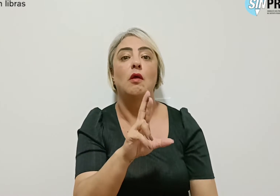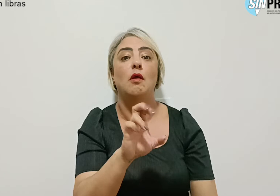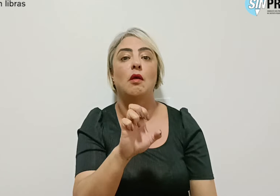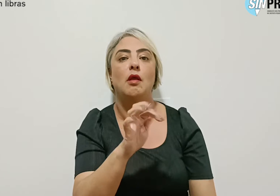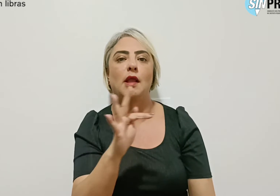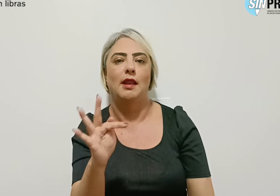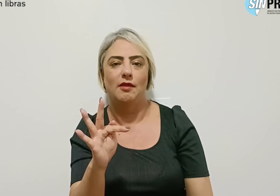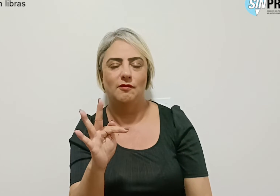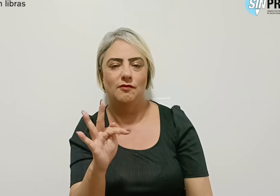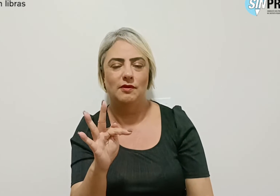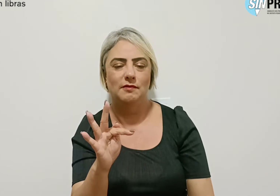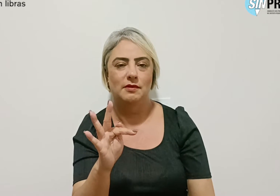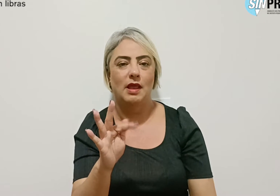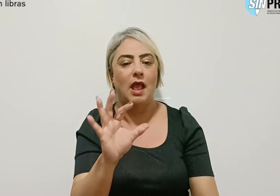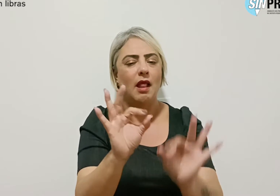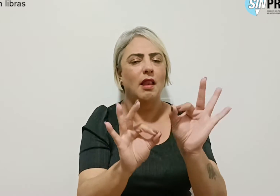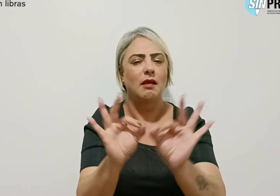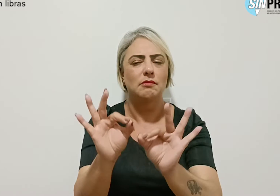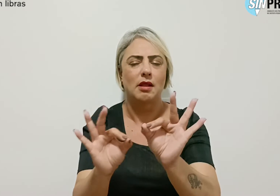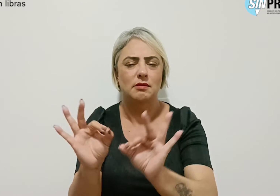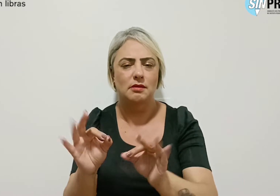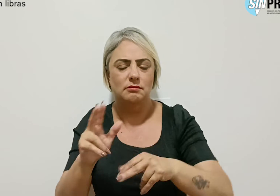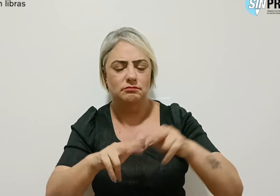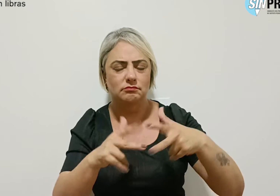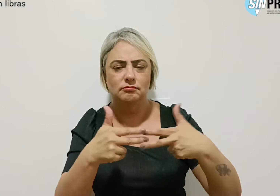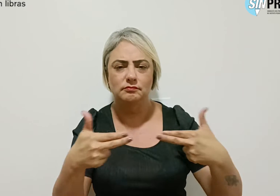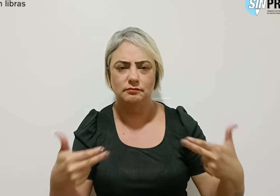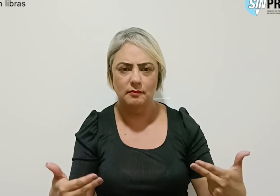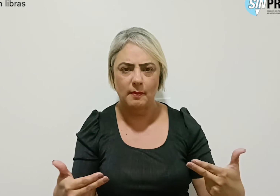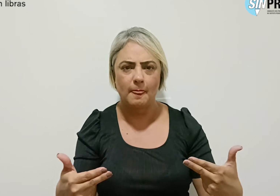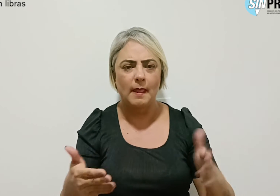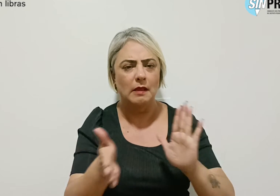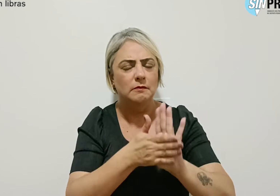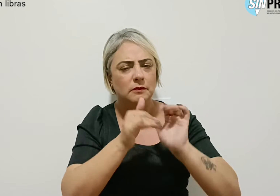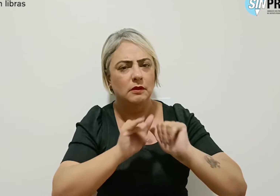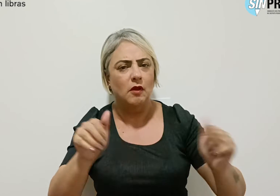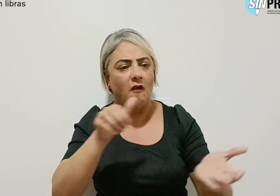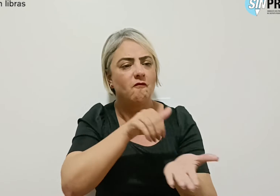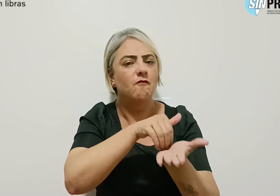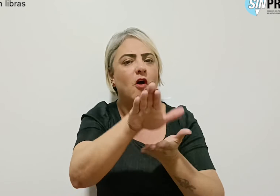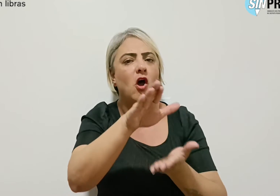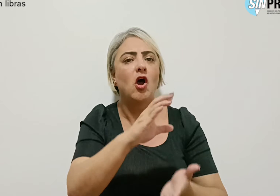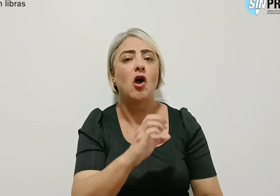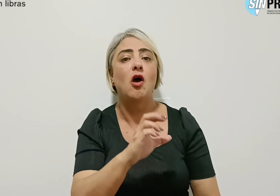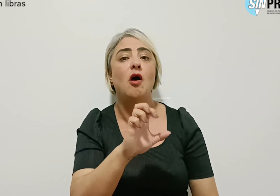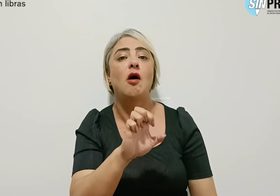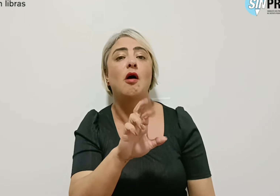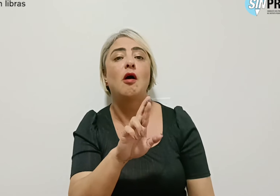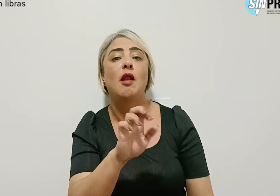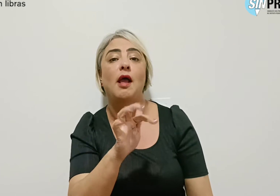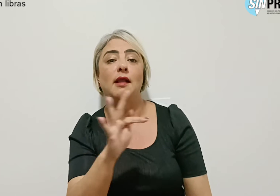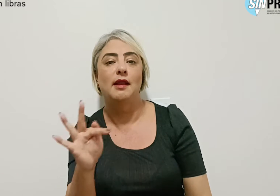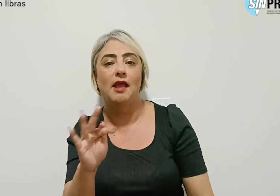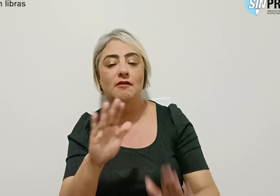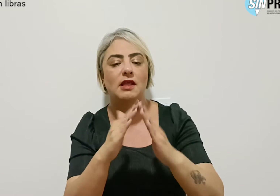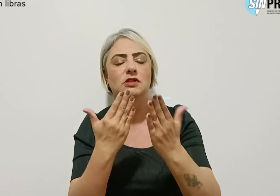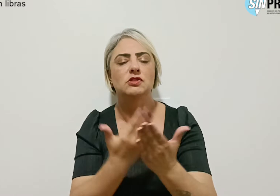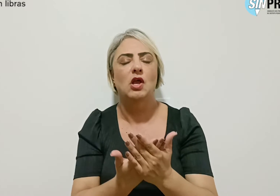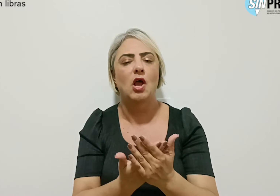A elaboração desse material e a campanha Fora CREF das Escolas são parte